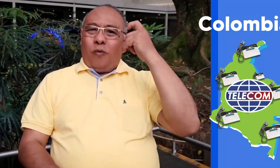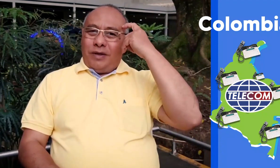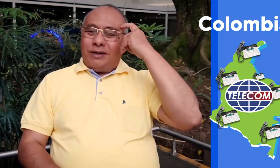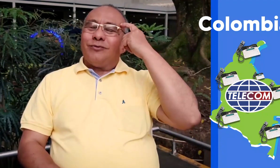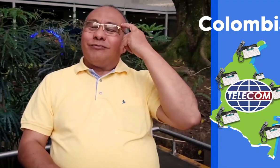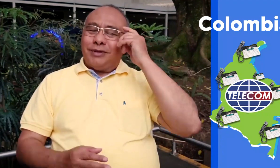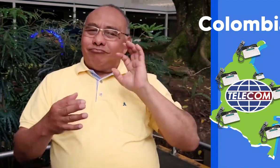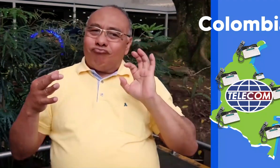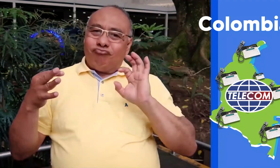era del gobierno.